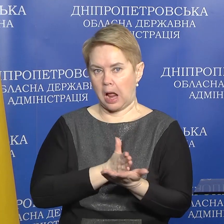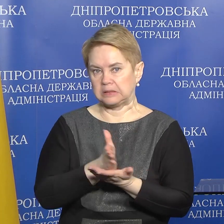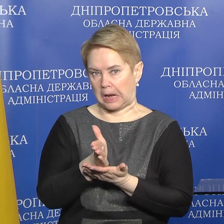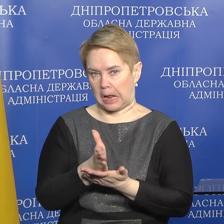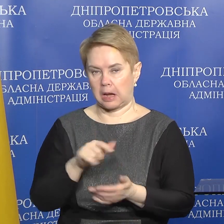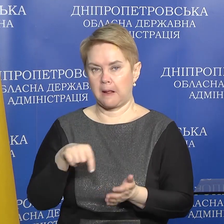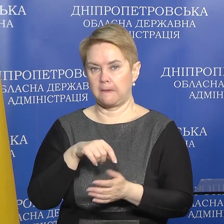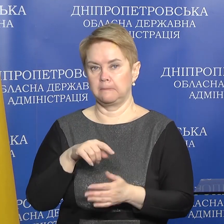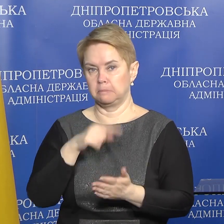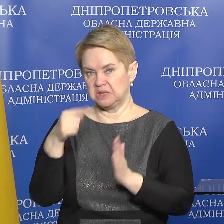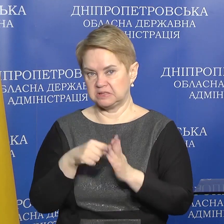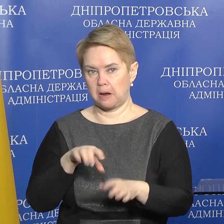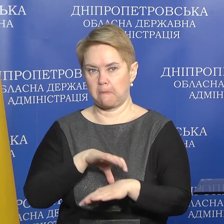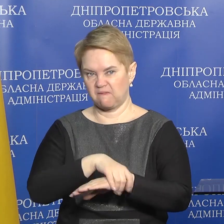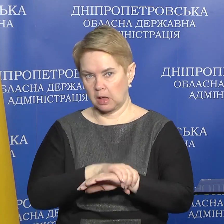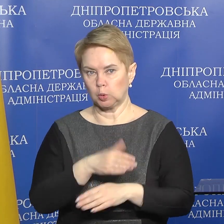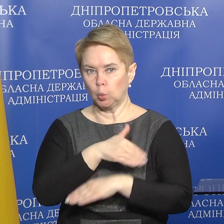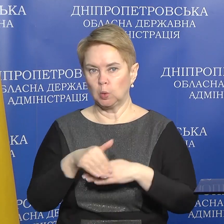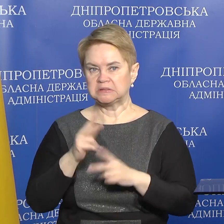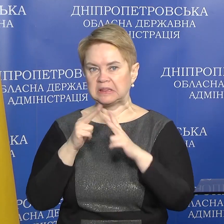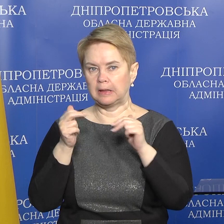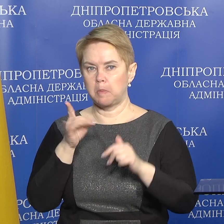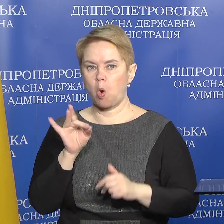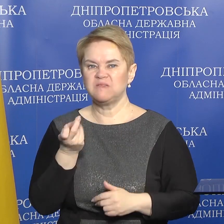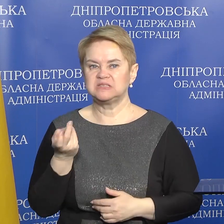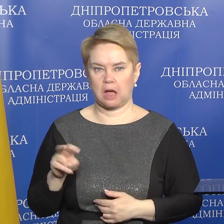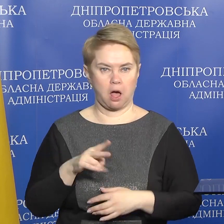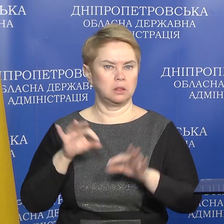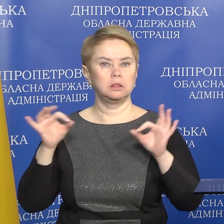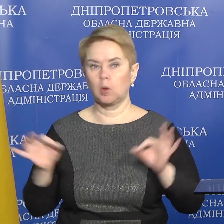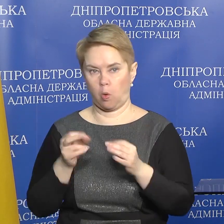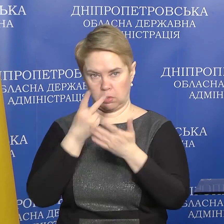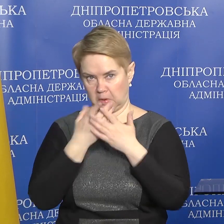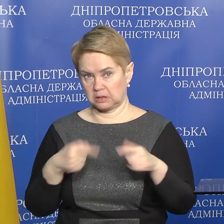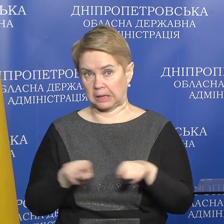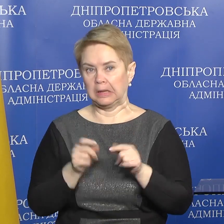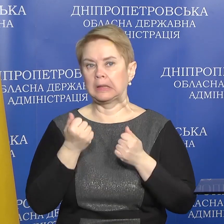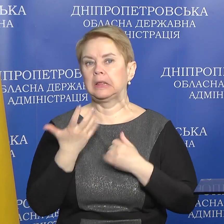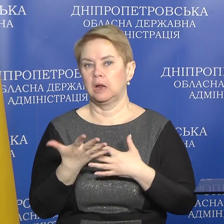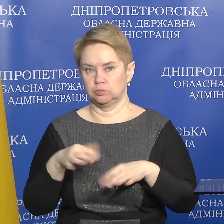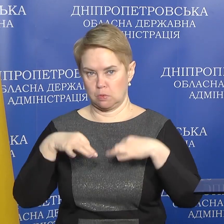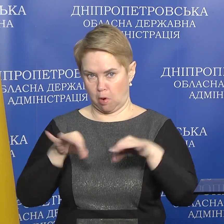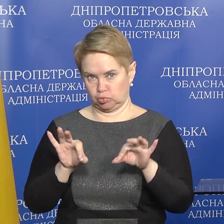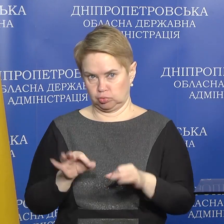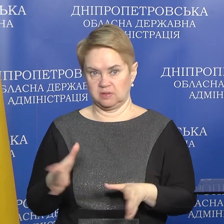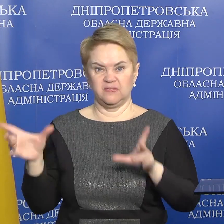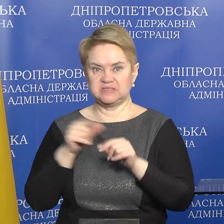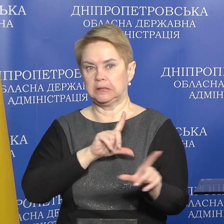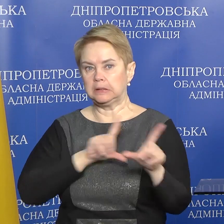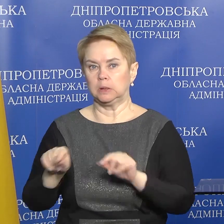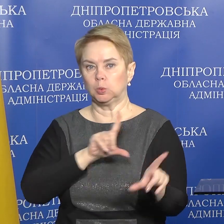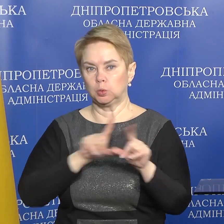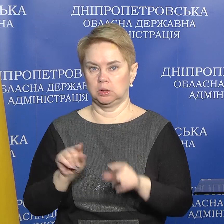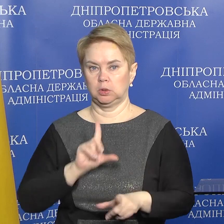міста Павлограда, вулиця Дніпровська, здається, вона ще ніколи не бачила такої кількості машин одночасної. Вони всі їдуть, вони